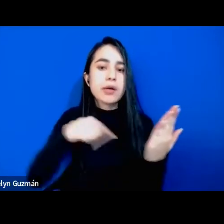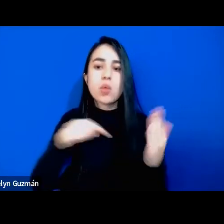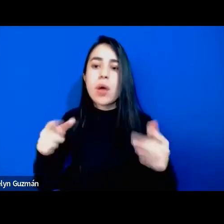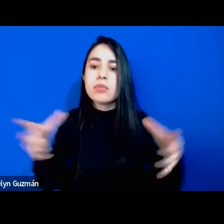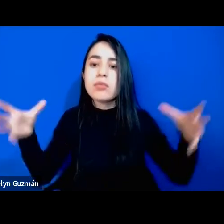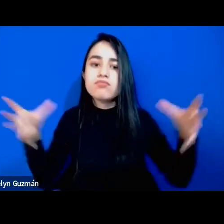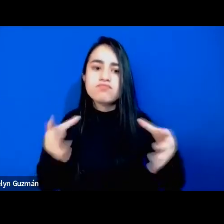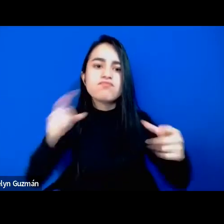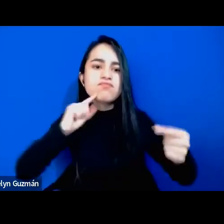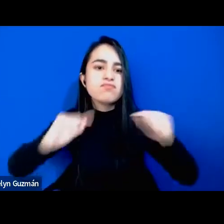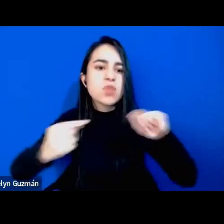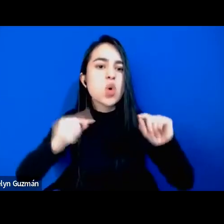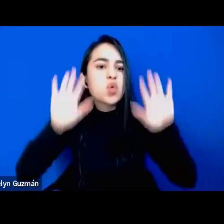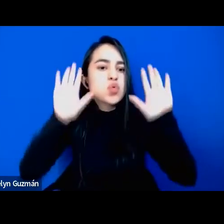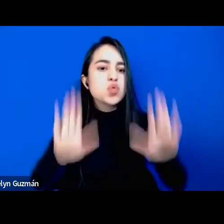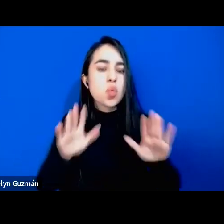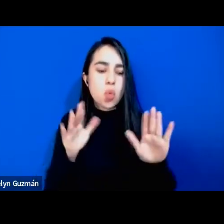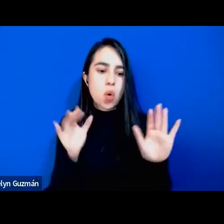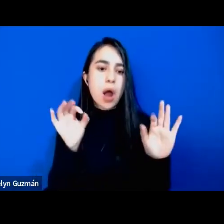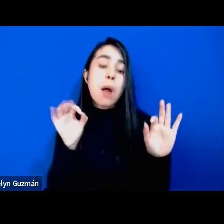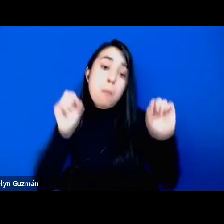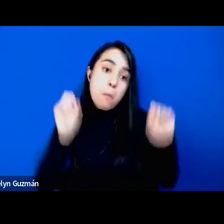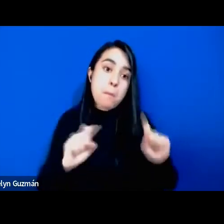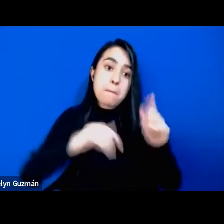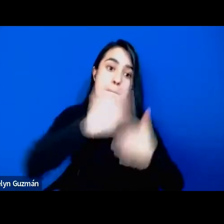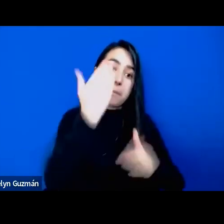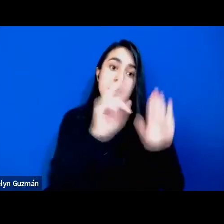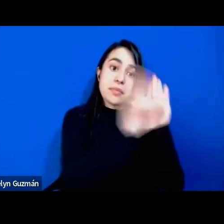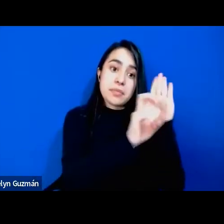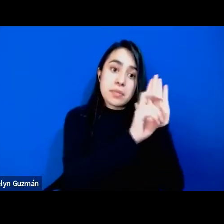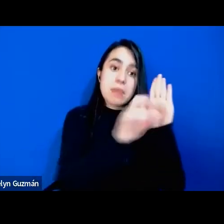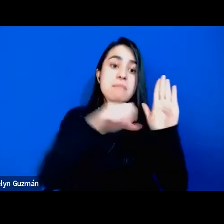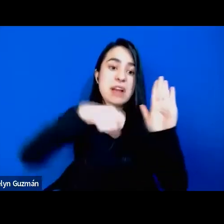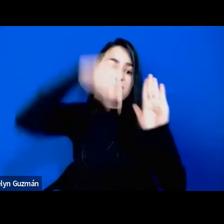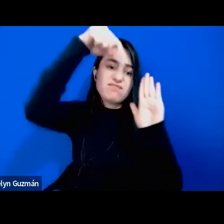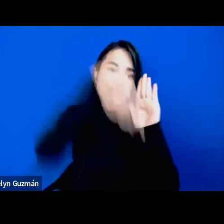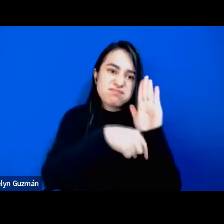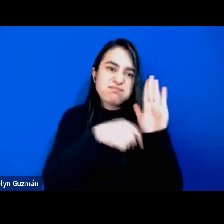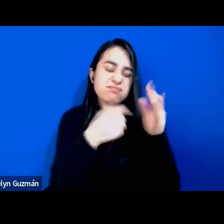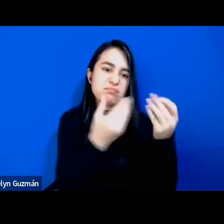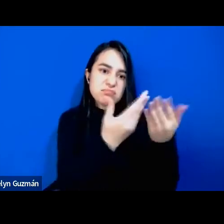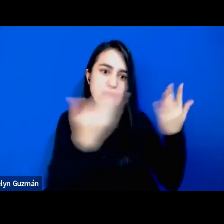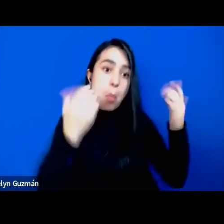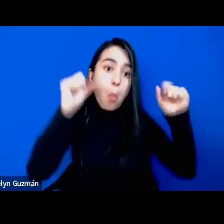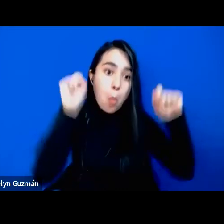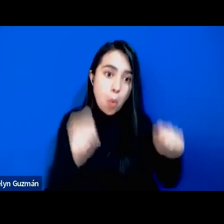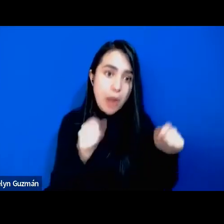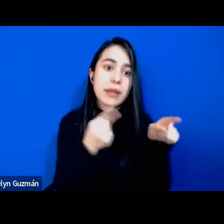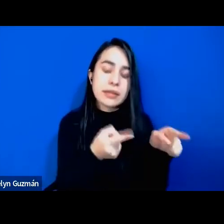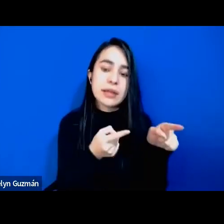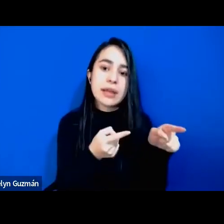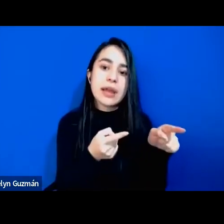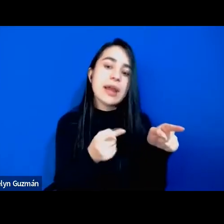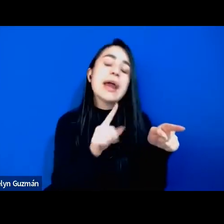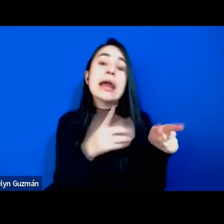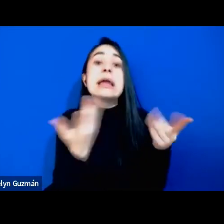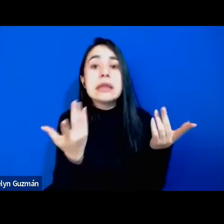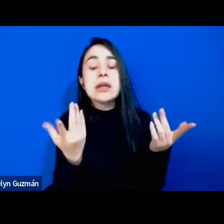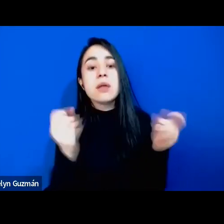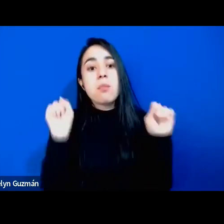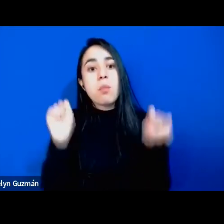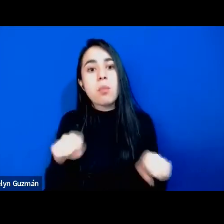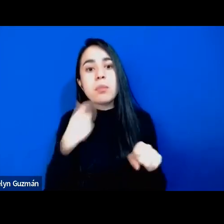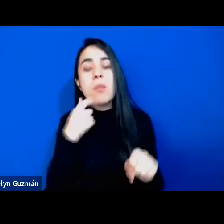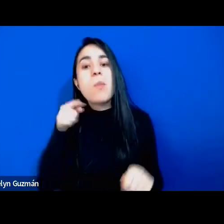propiamente teórica complexa y también podemos mirar una